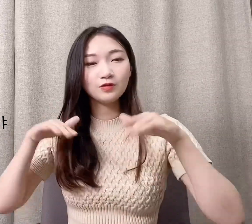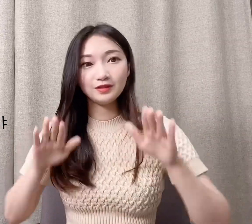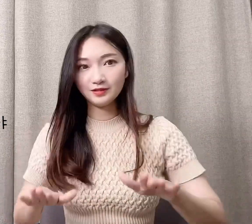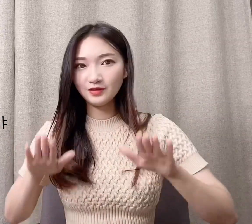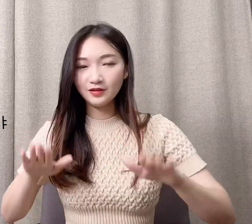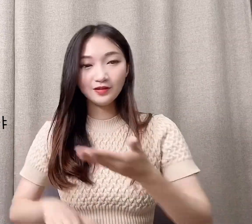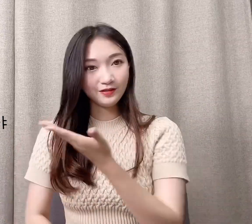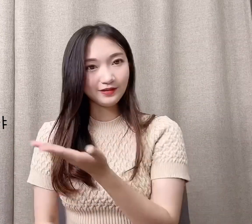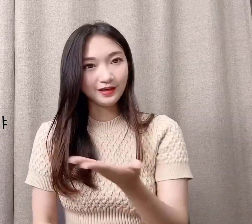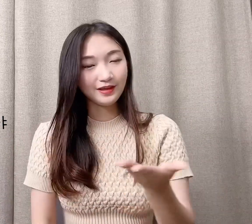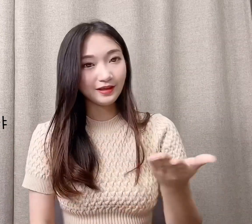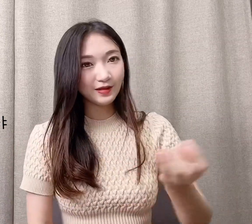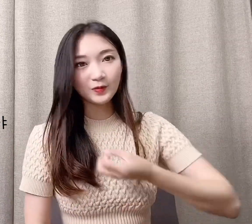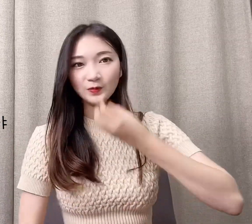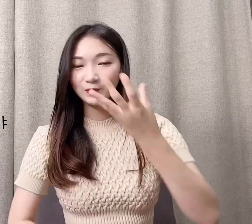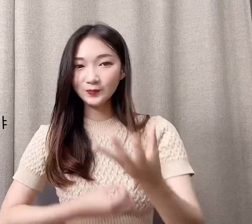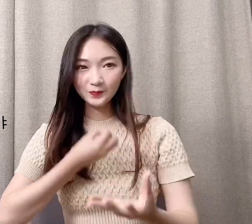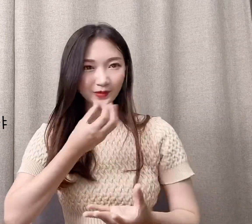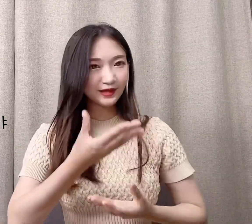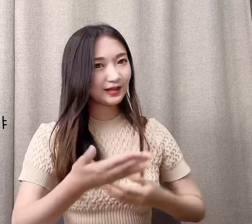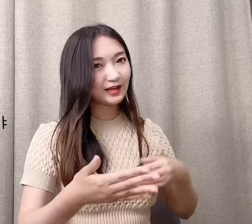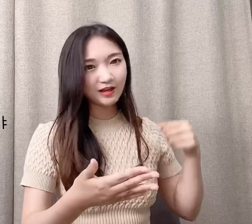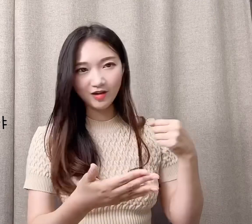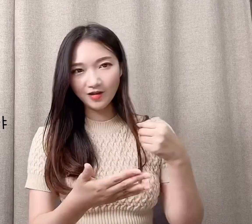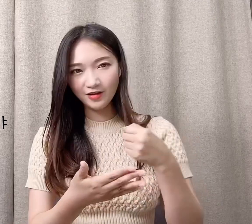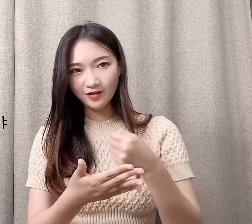너에게 고백할 거야